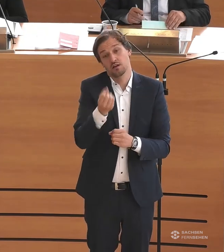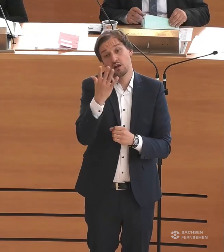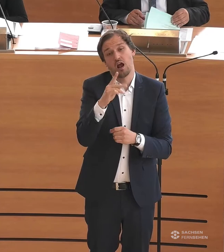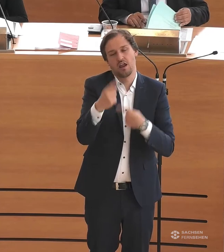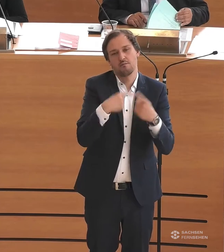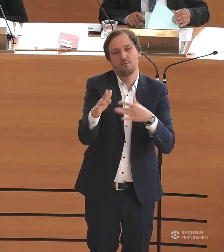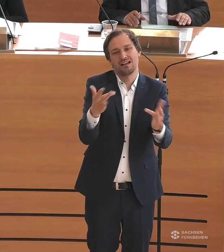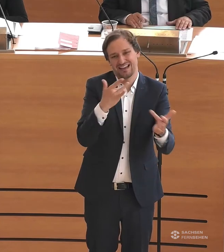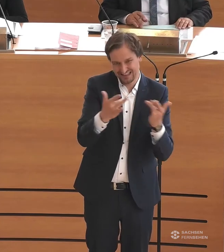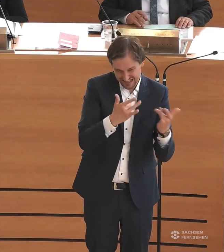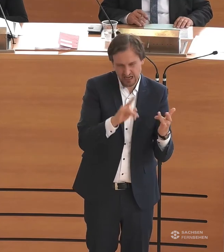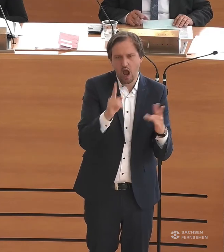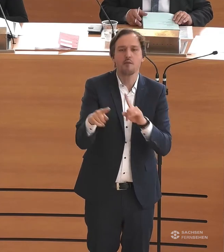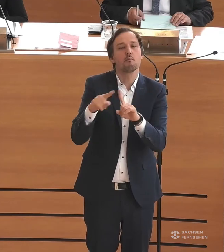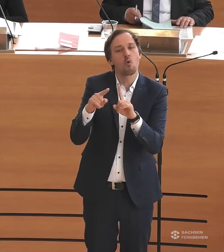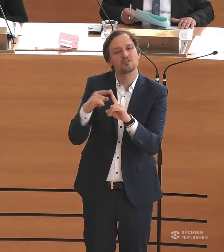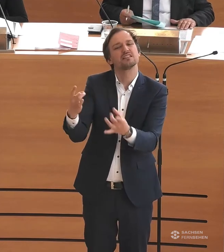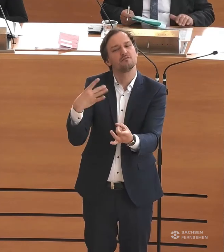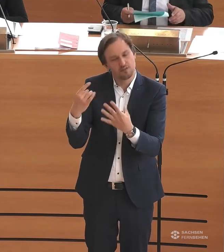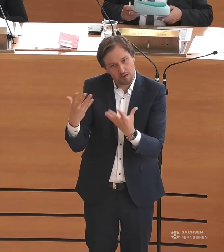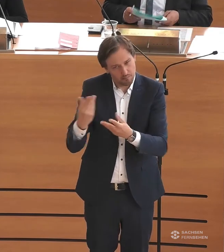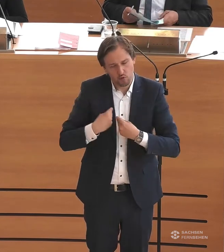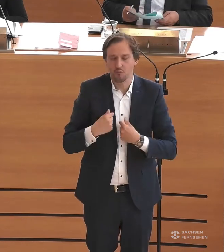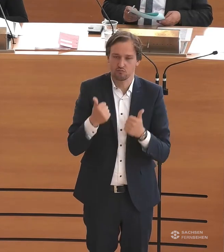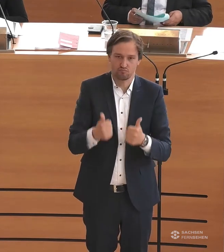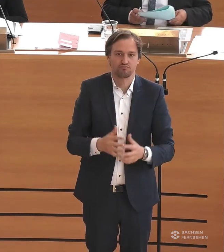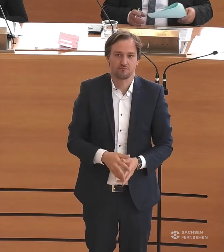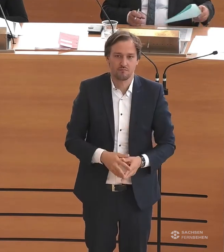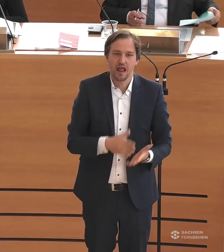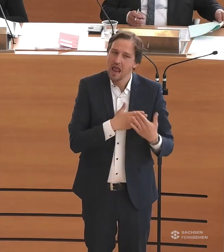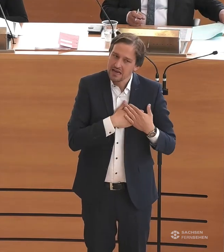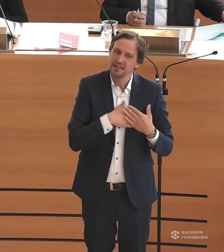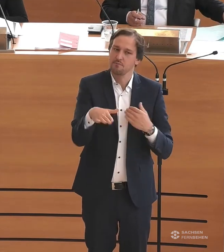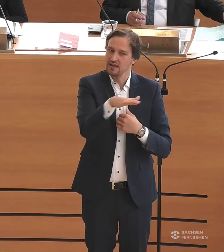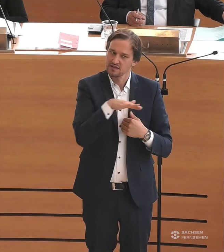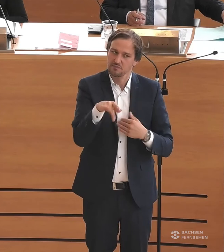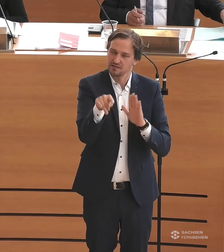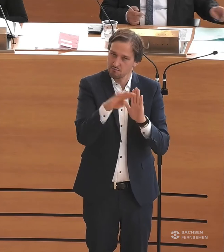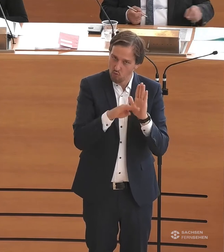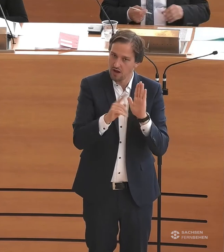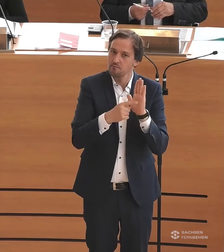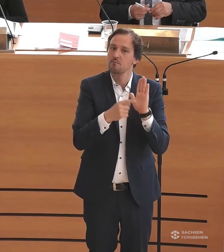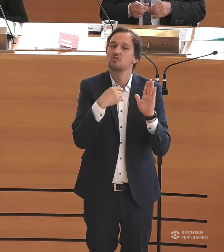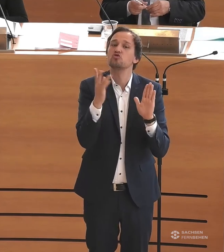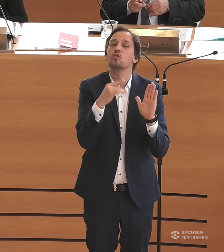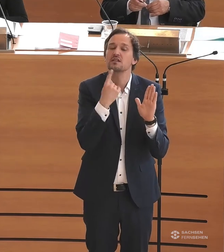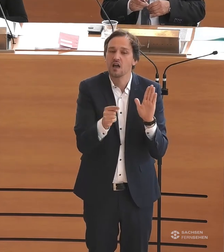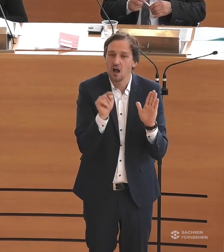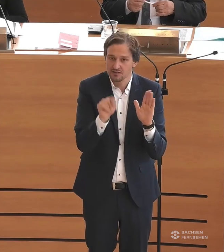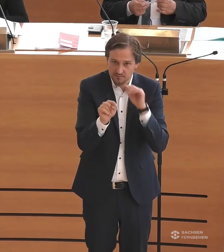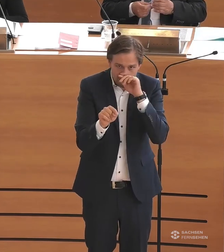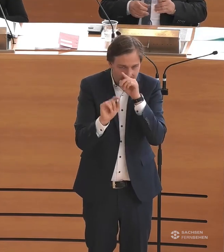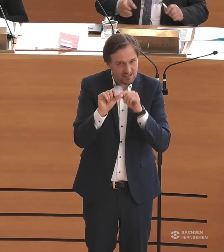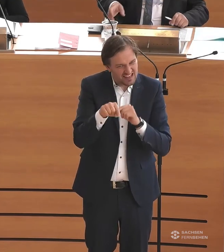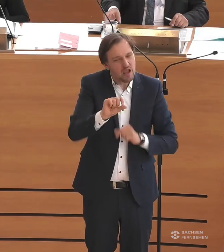immer gibt, gab es dazu auch ein positives Feedback. Lieblingsplätze des Programms ist bereits erwähnt worden. Auch das ist eines wirklich der